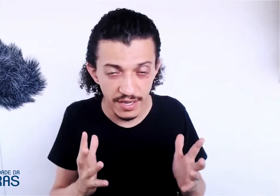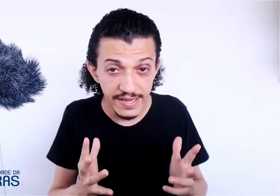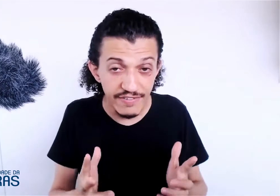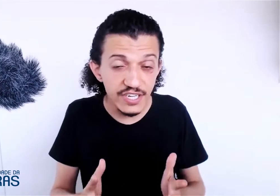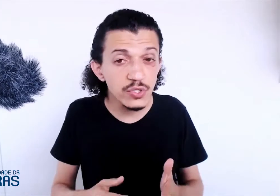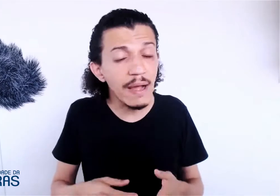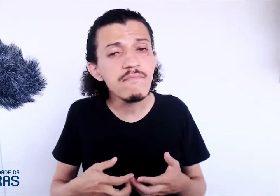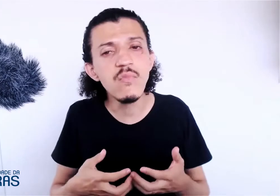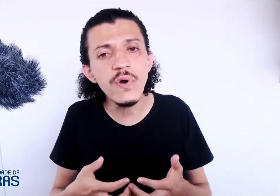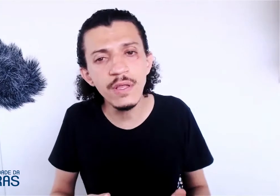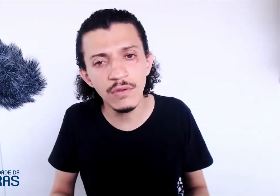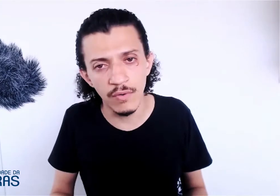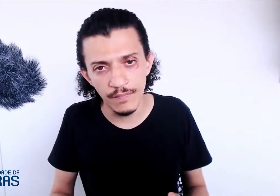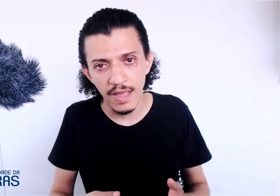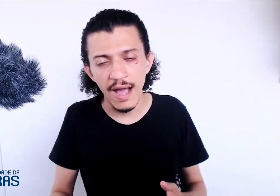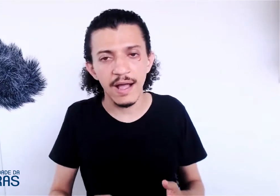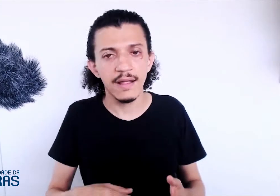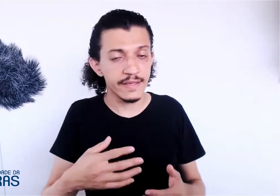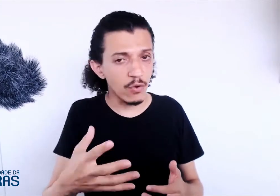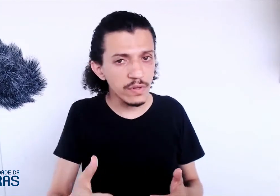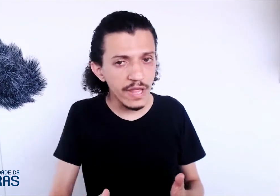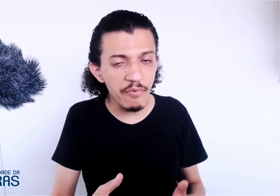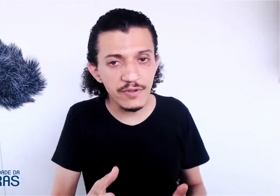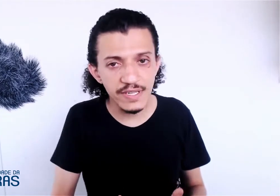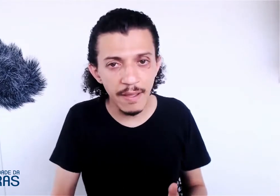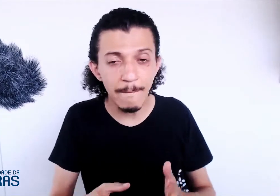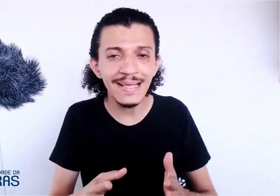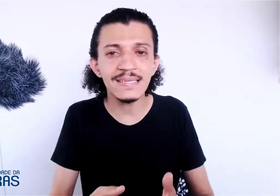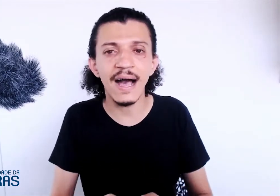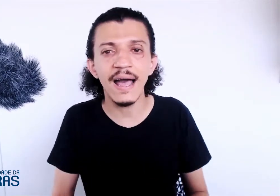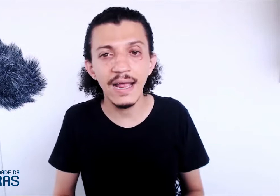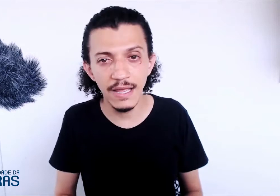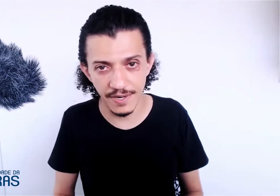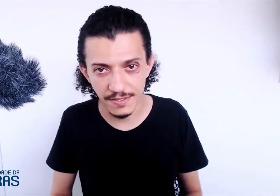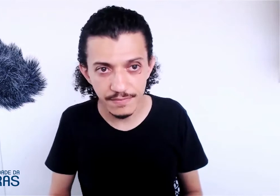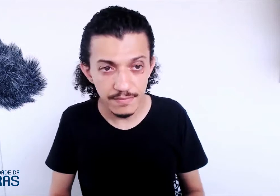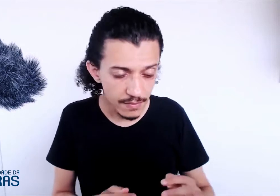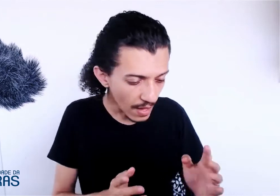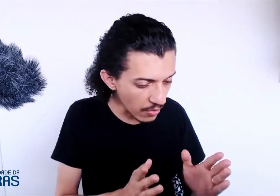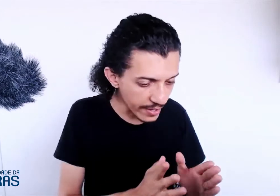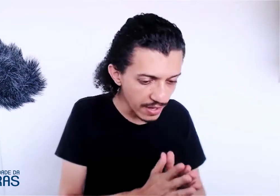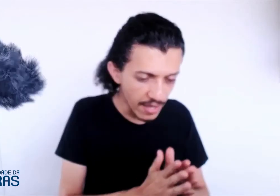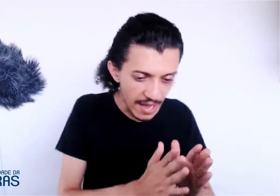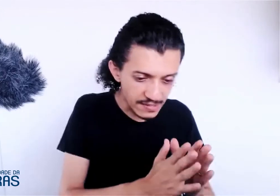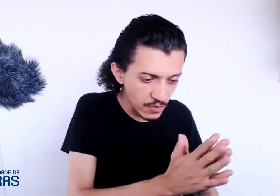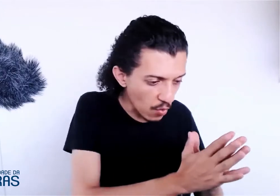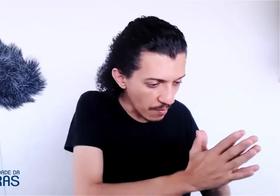já vai te ajudar muito a, daqui a algum tempo, você pensar em Libras. Agora, assim como